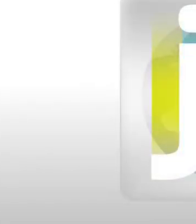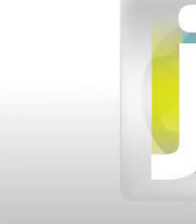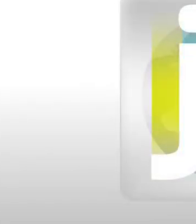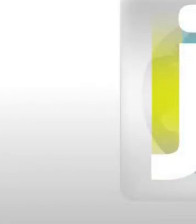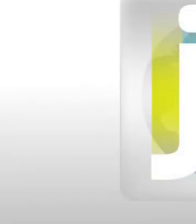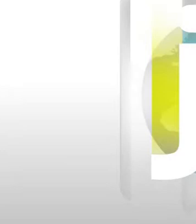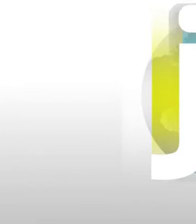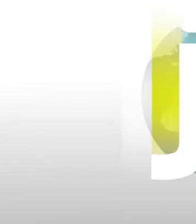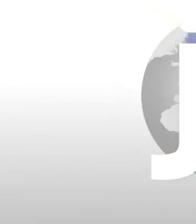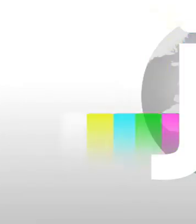Musica